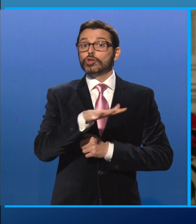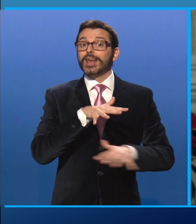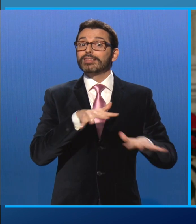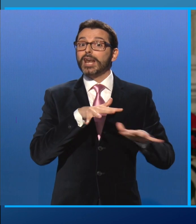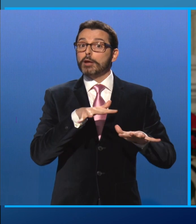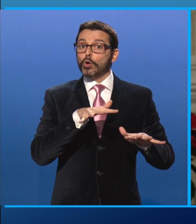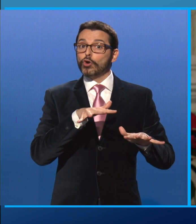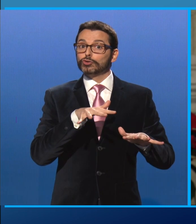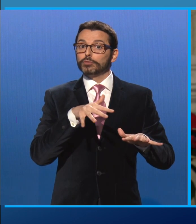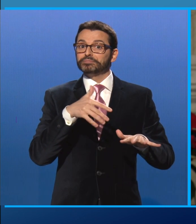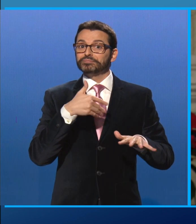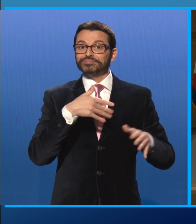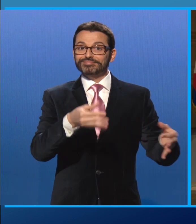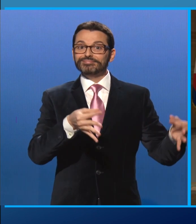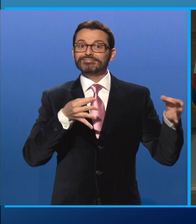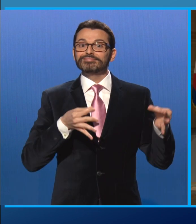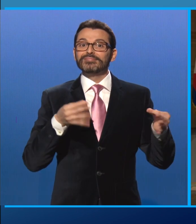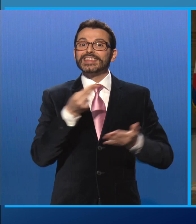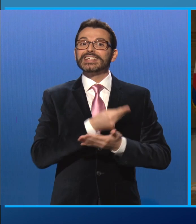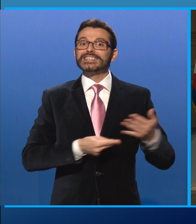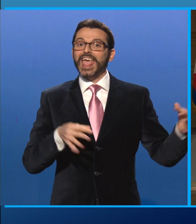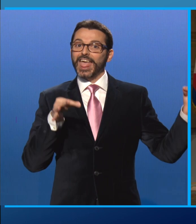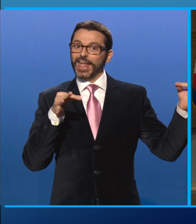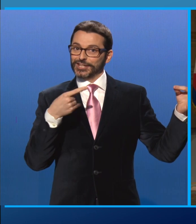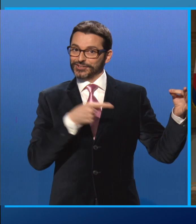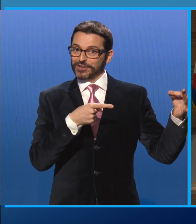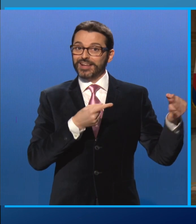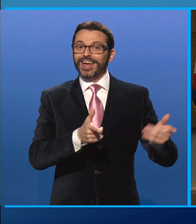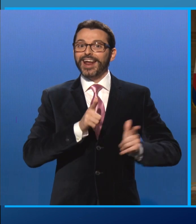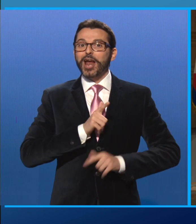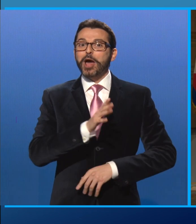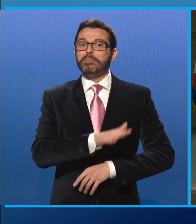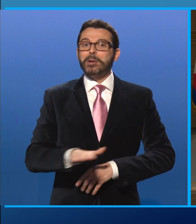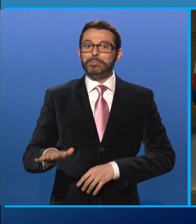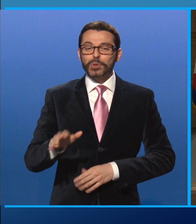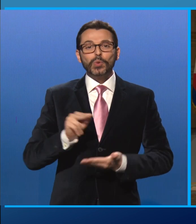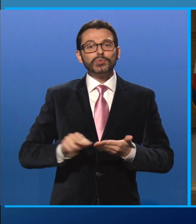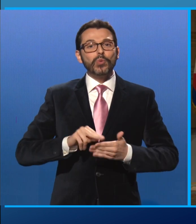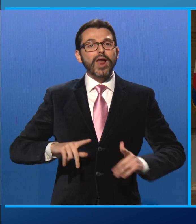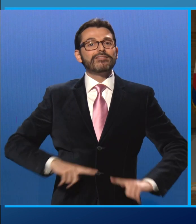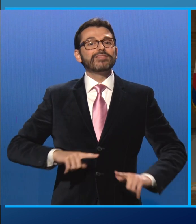ricevuto questo disegno in dono dei bambini della scuola di infanzia di Acqua Santa Terme.